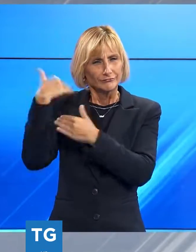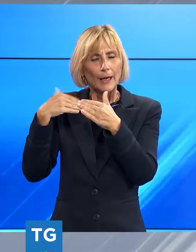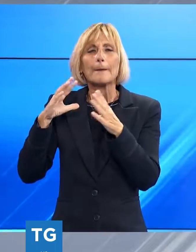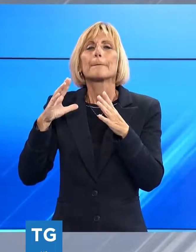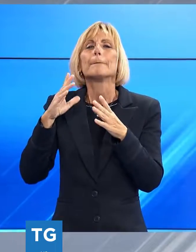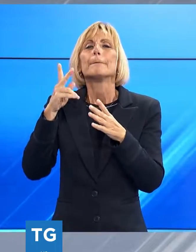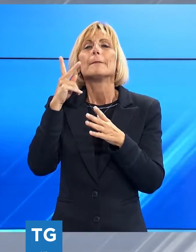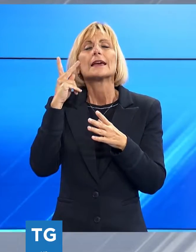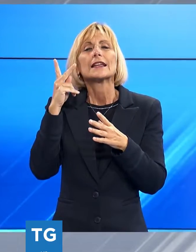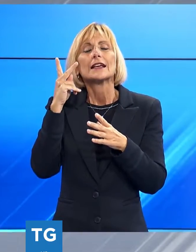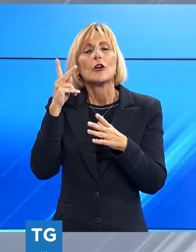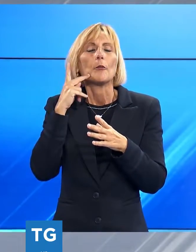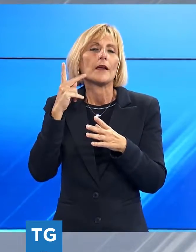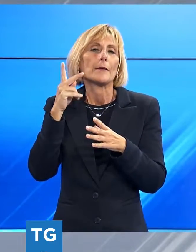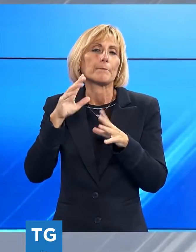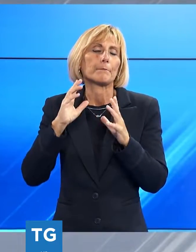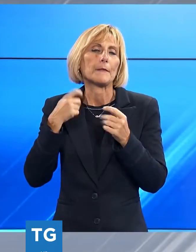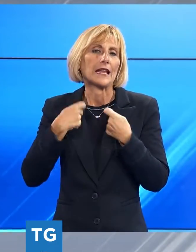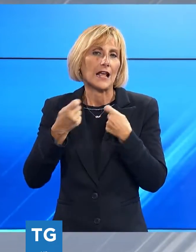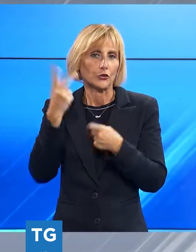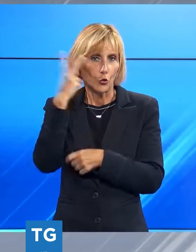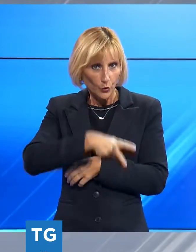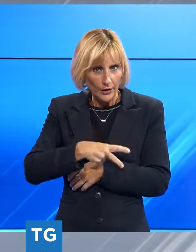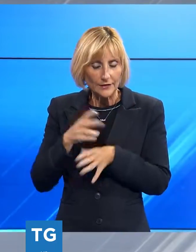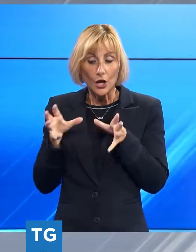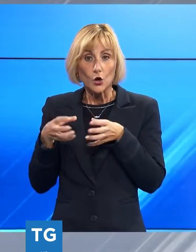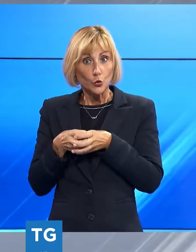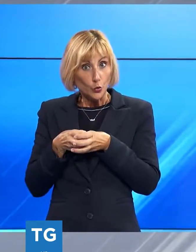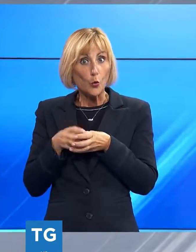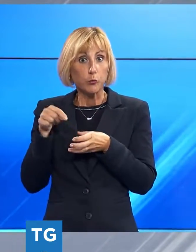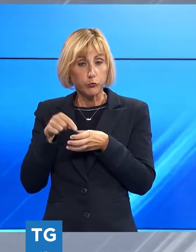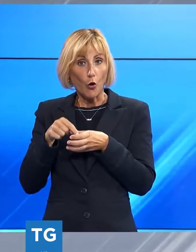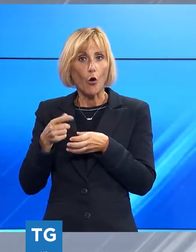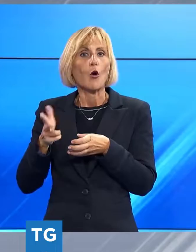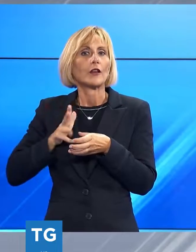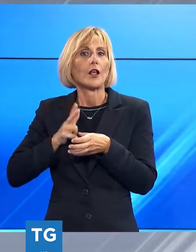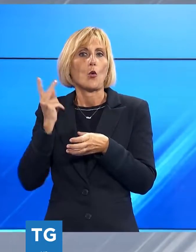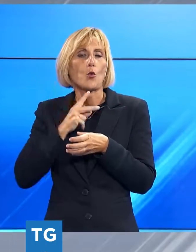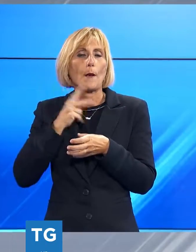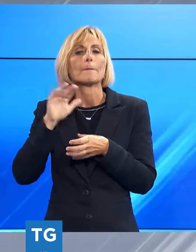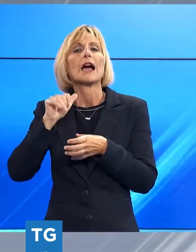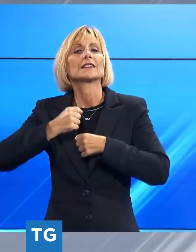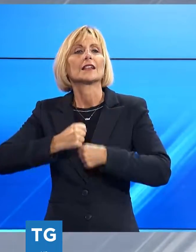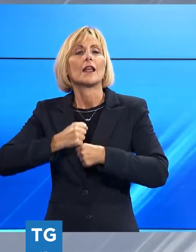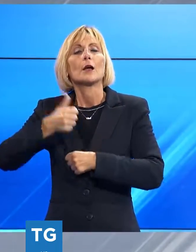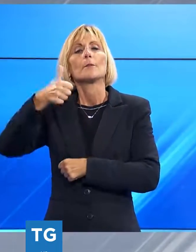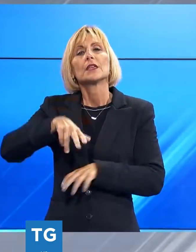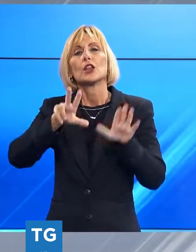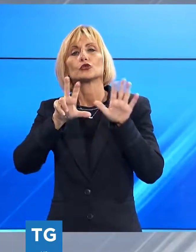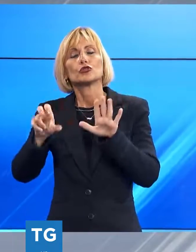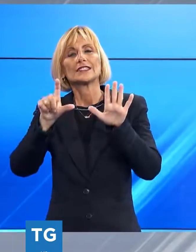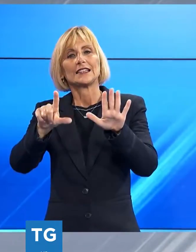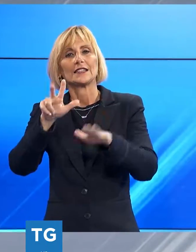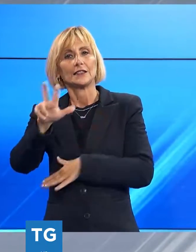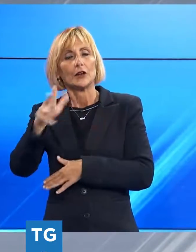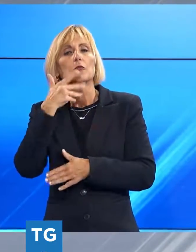una valenza storica in questa alleanza c'è. Fu proprio un gruppo di borghesi aristocratici lucchesi, nel martedì grasso del 1873, a